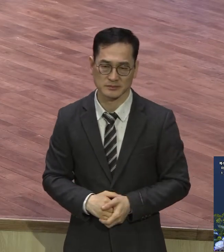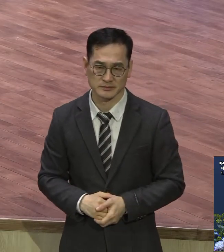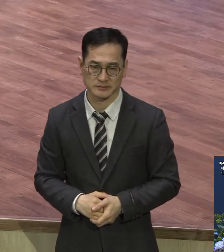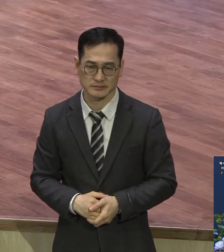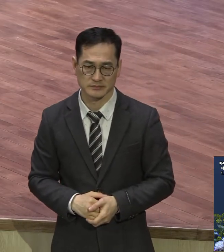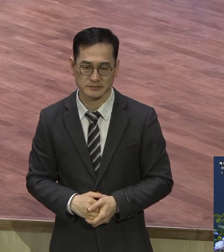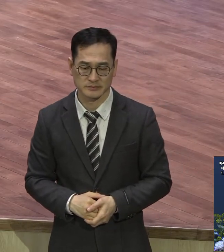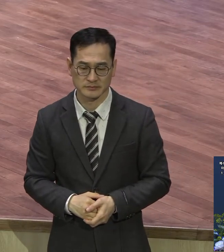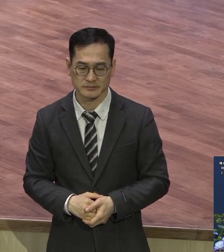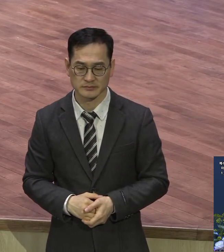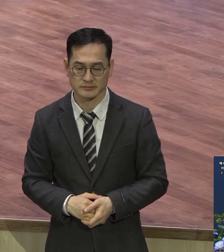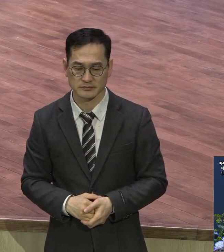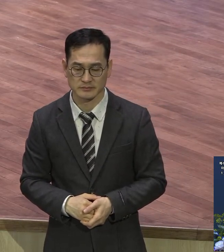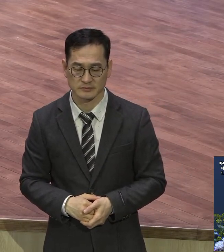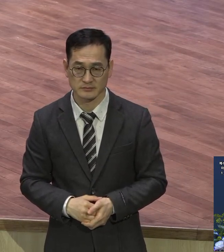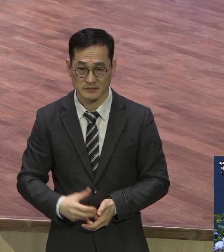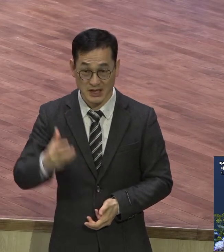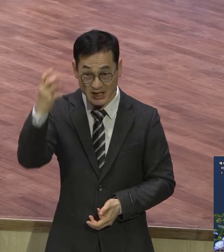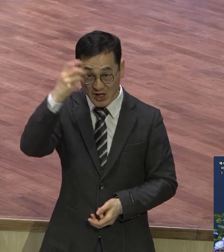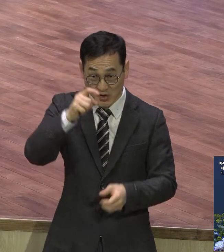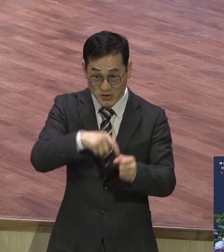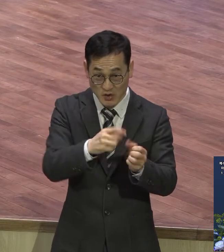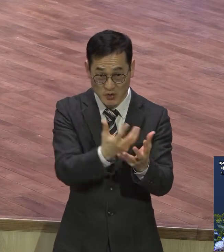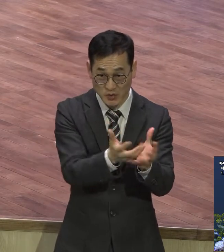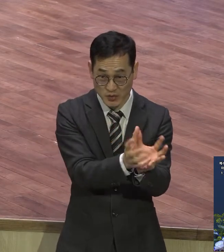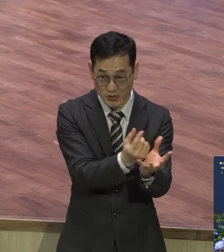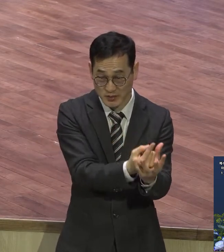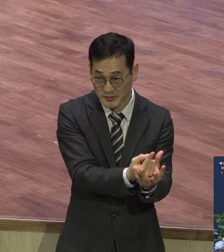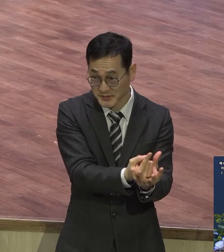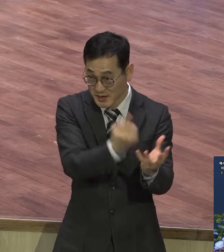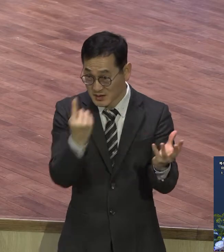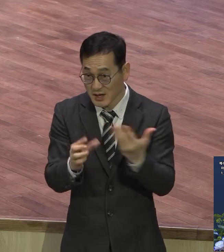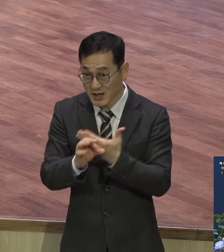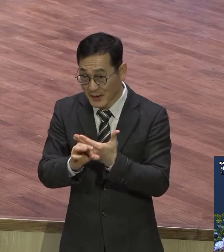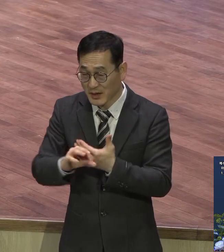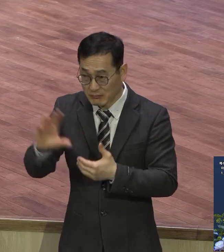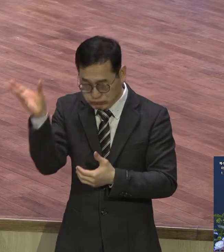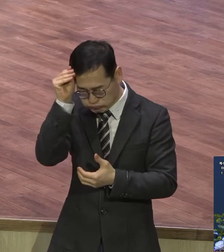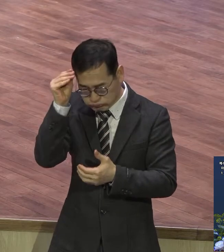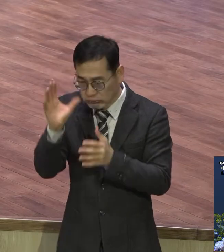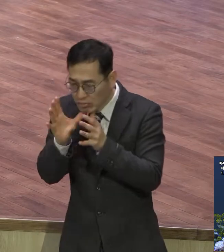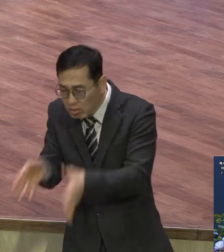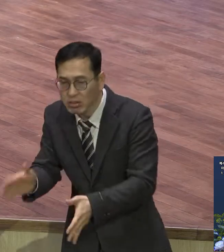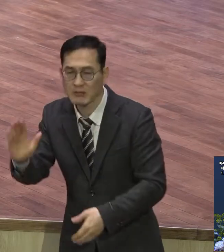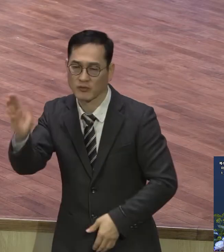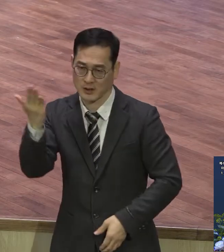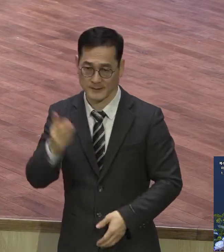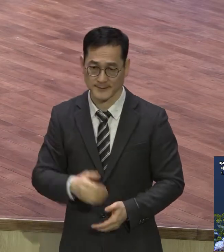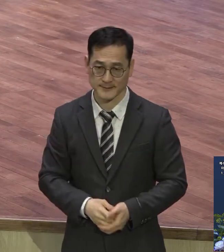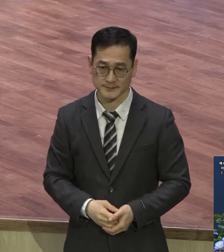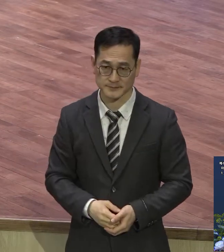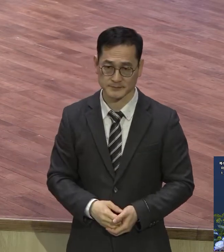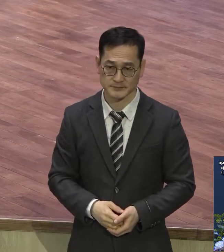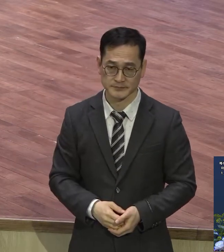무너질 수밖에 없어요 언젠가 다 무너집니다 영원토록 변함없는 하나님의 말씀만 남게 돼 있어요